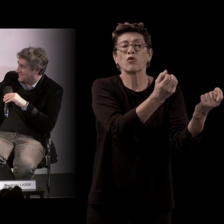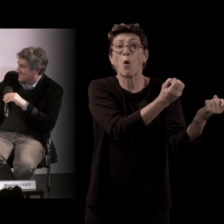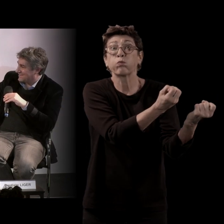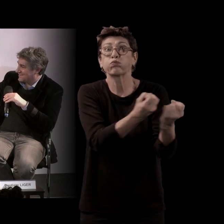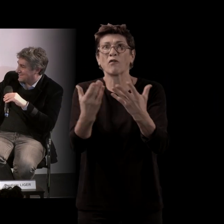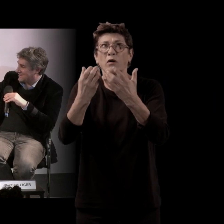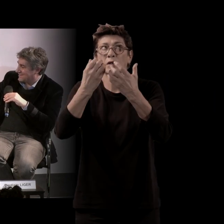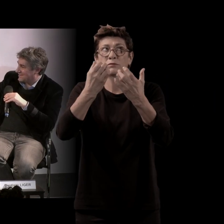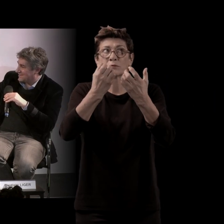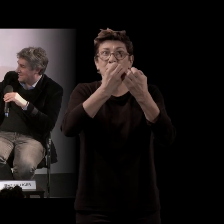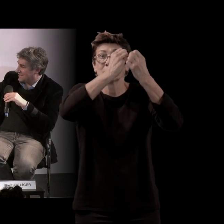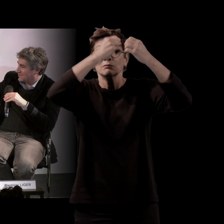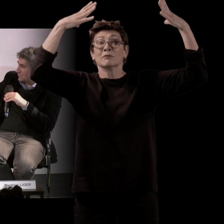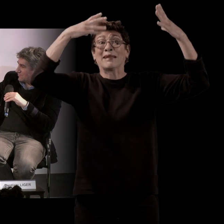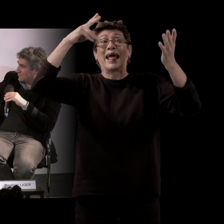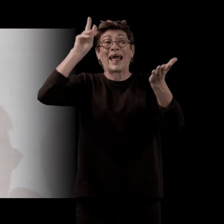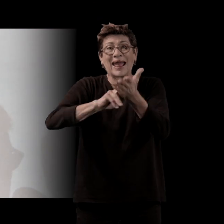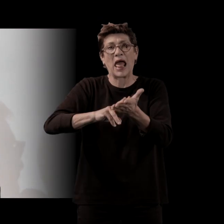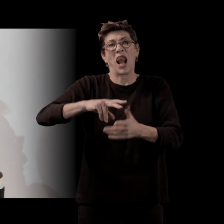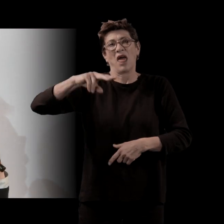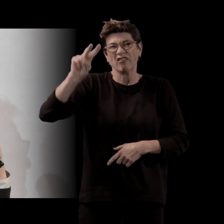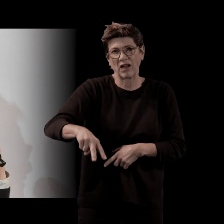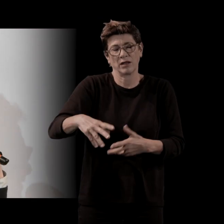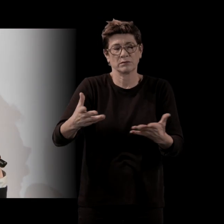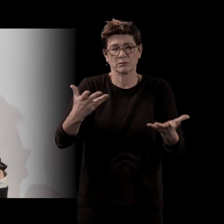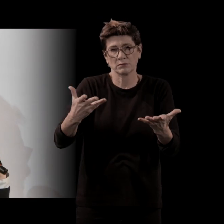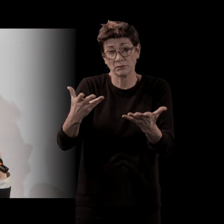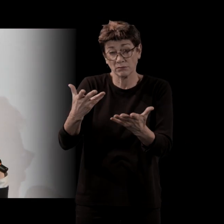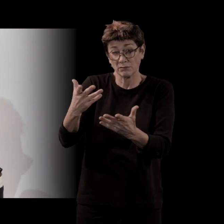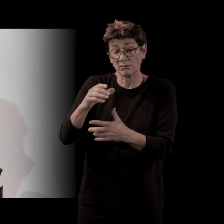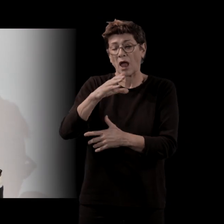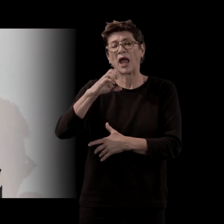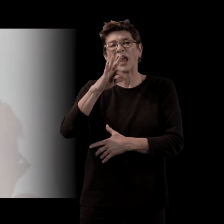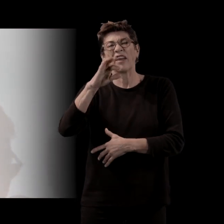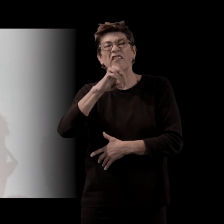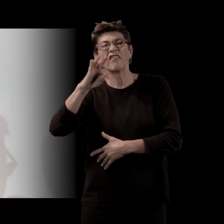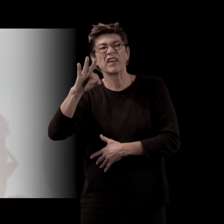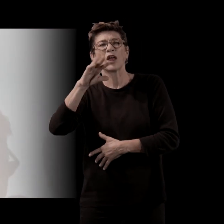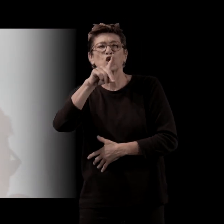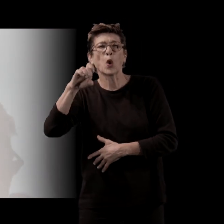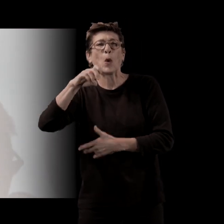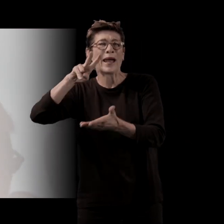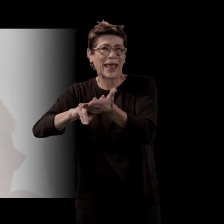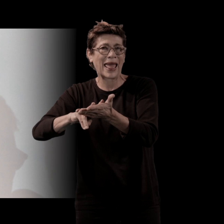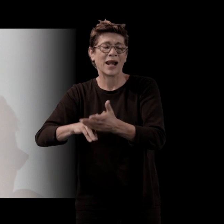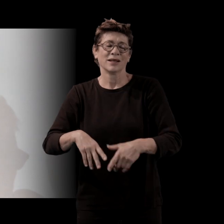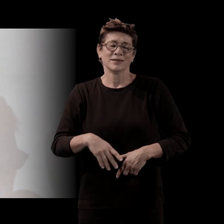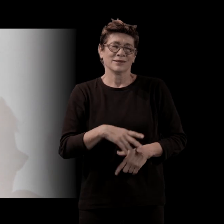Je rigole parce qu'il un copain qui se fout tout le de ma gueule avec ça. Yann Lespoux, un auteur qui rigole toujours de ce